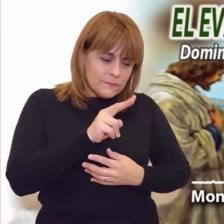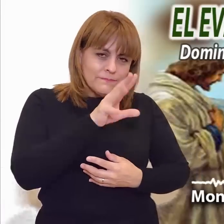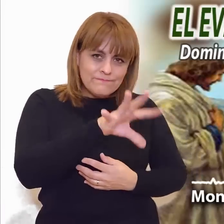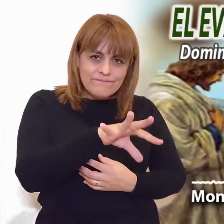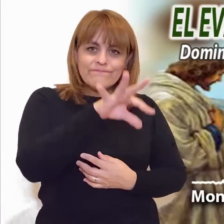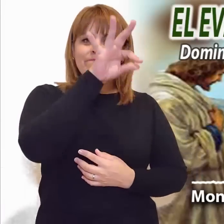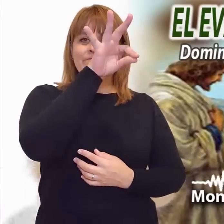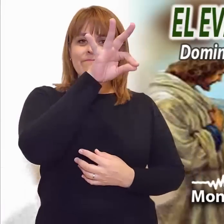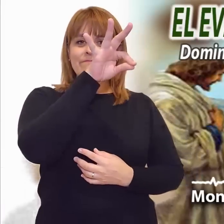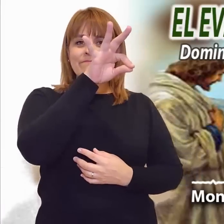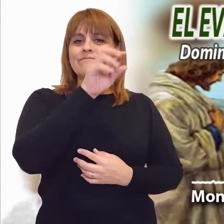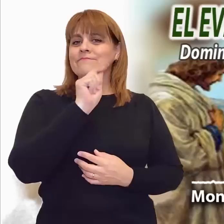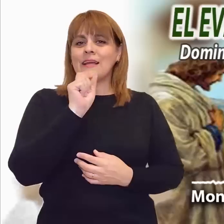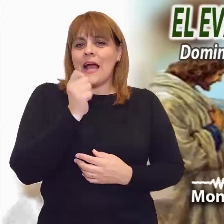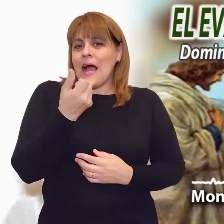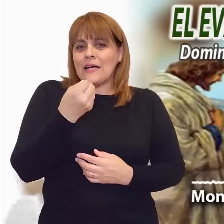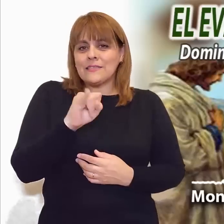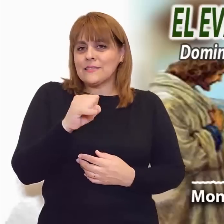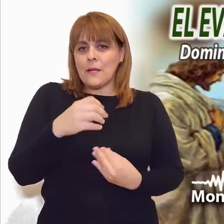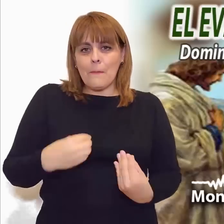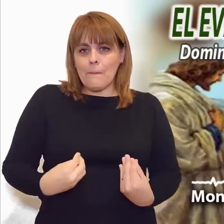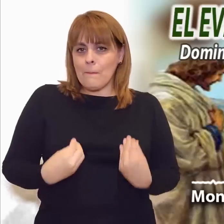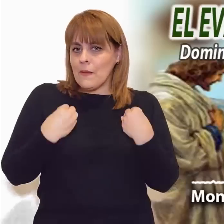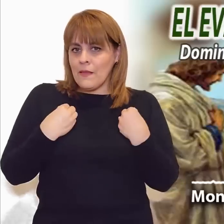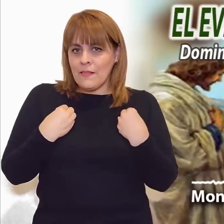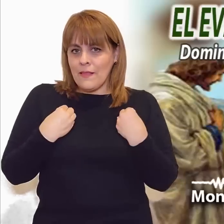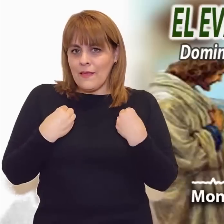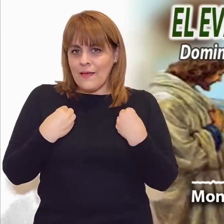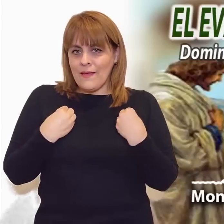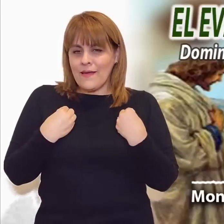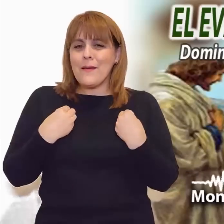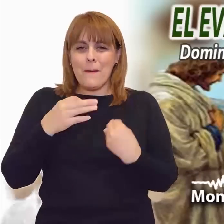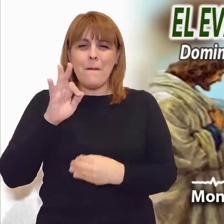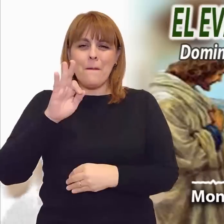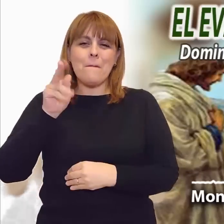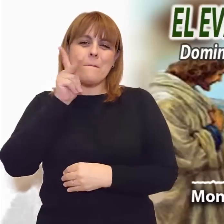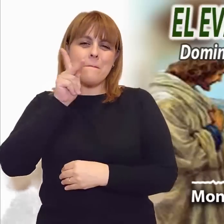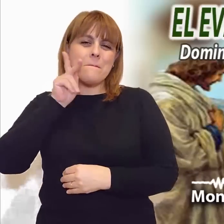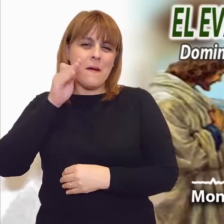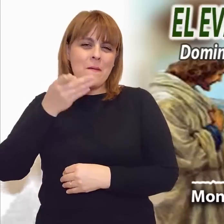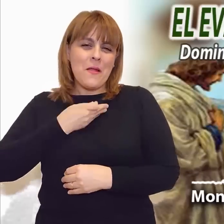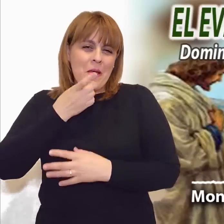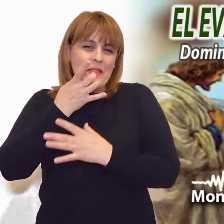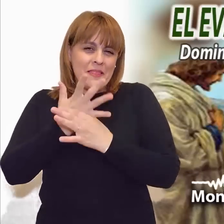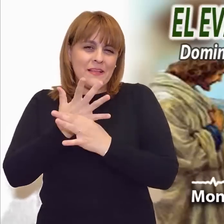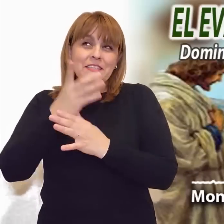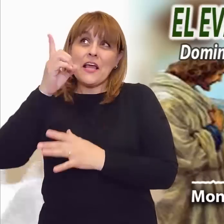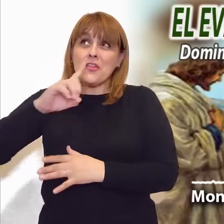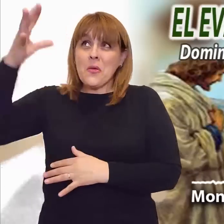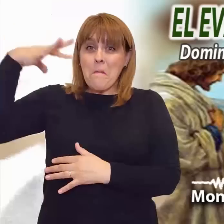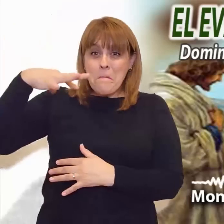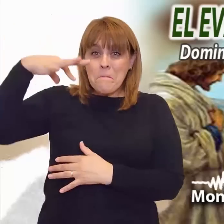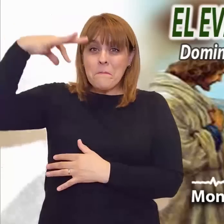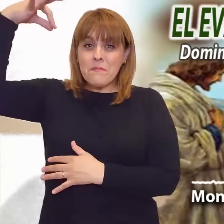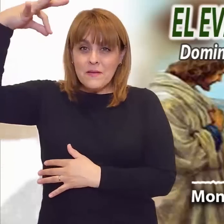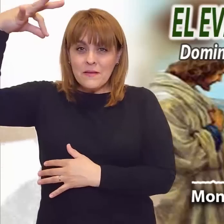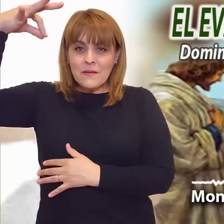muchos publicanos y pecadores se sentaron también a comer con Jesús y sus discípulos. Se ha creado una sola